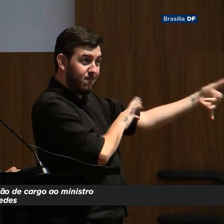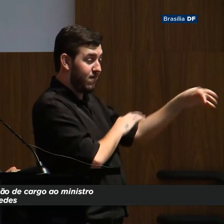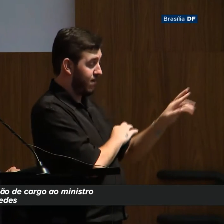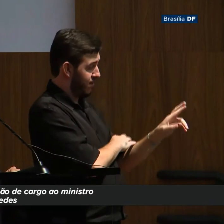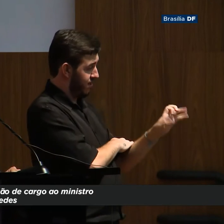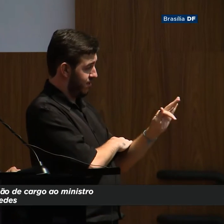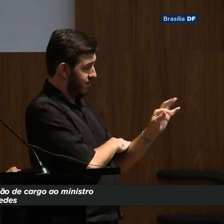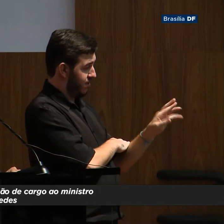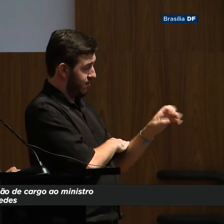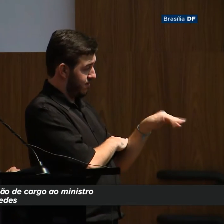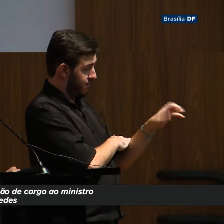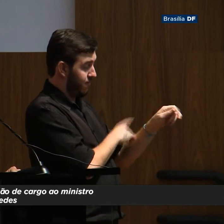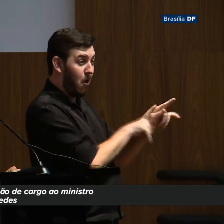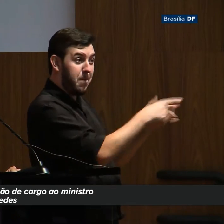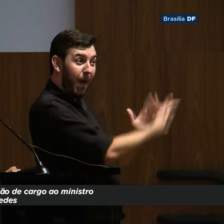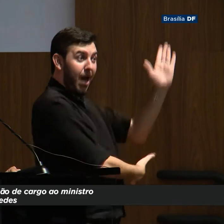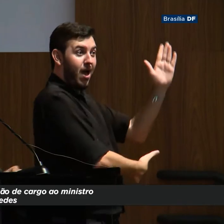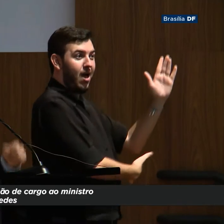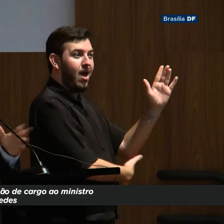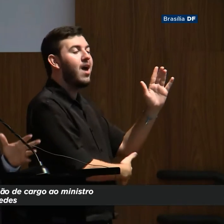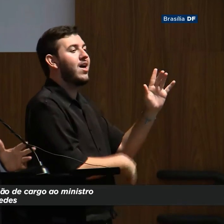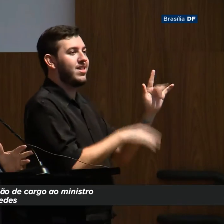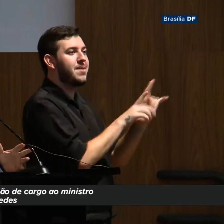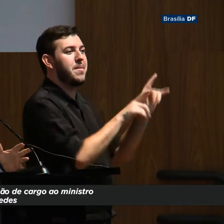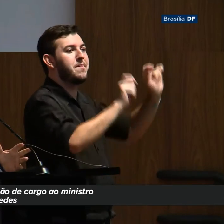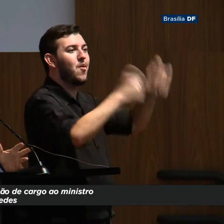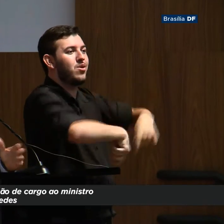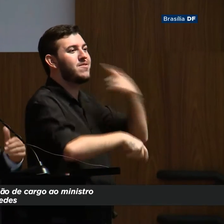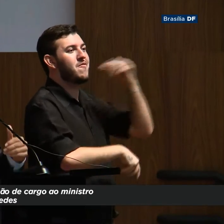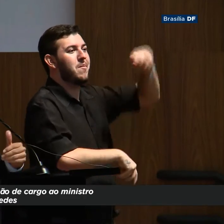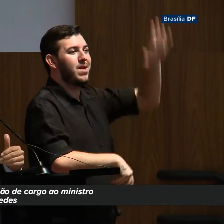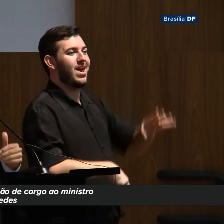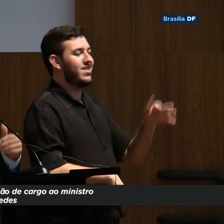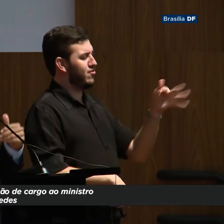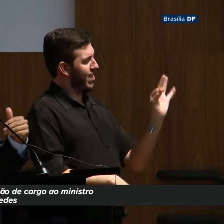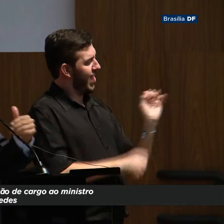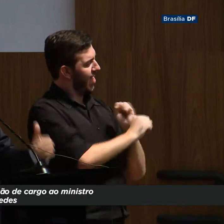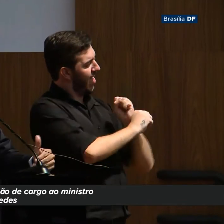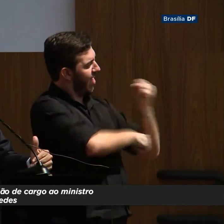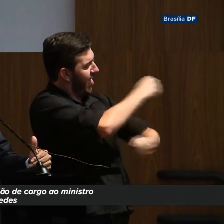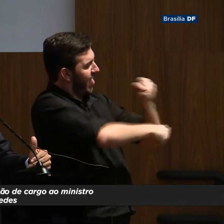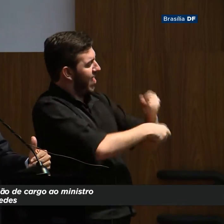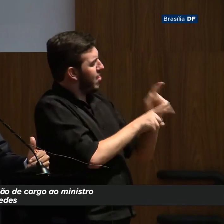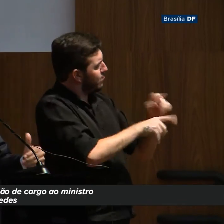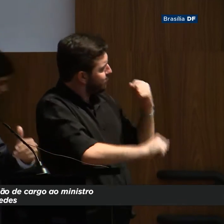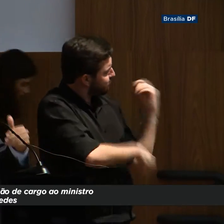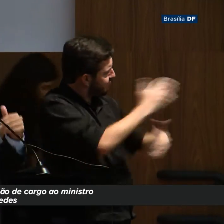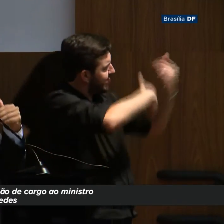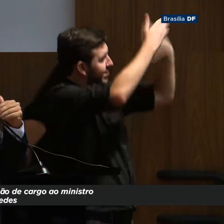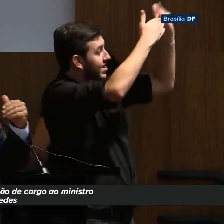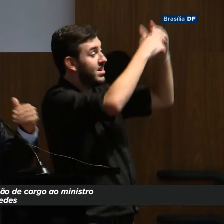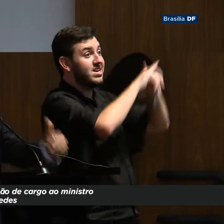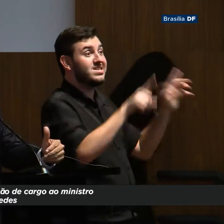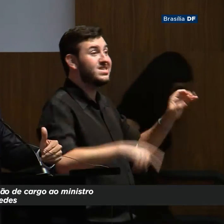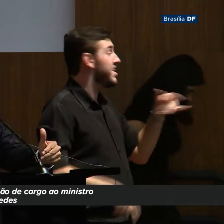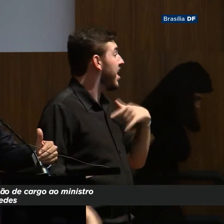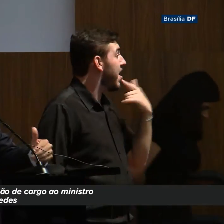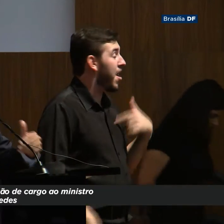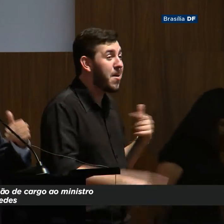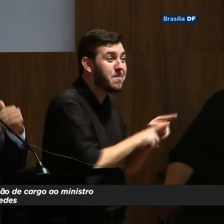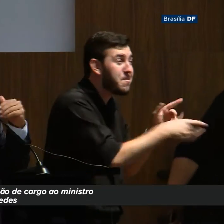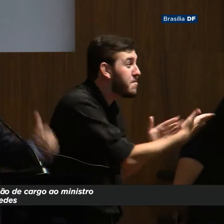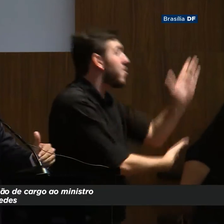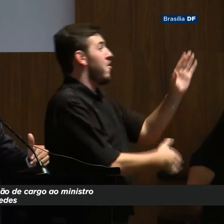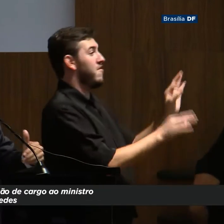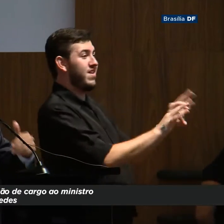de crescimento à frente garantidos. Se não aprovarmos, nós temos que dar um passo mais profundo ainda, dizer o seguinte, olha, agora ou